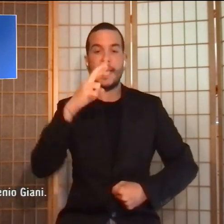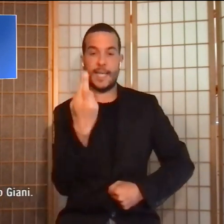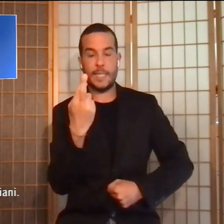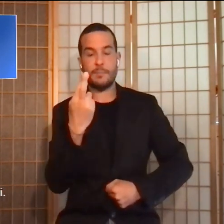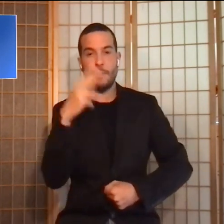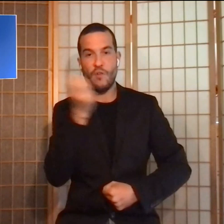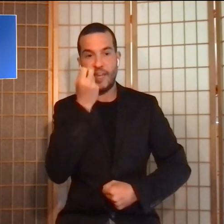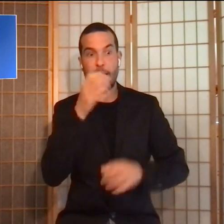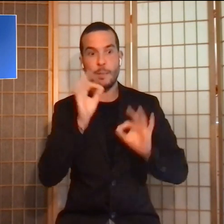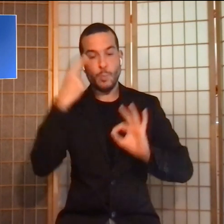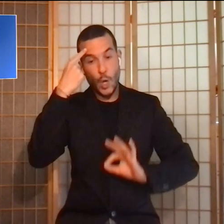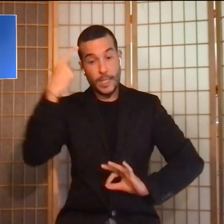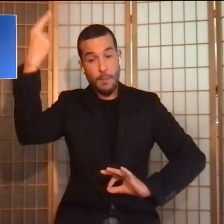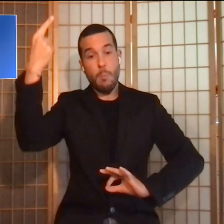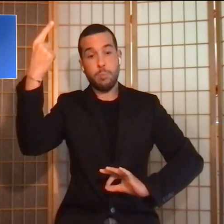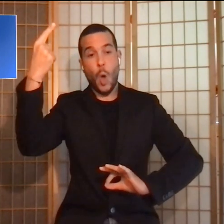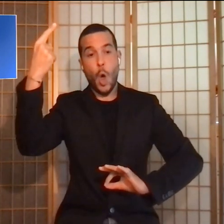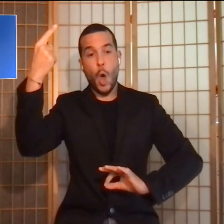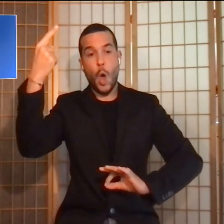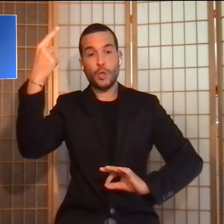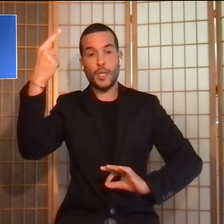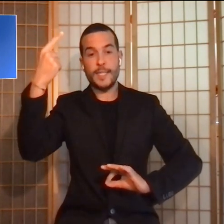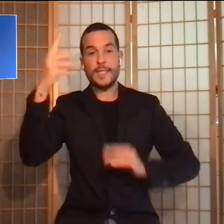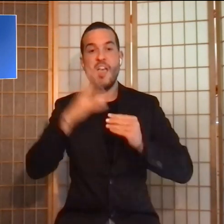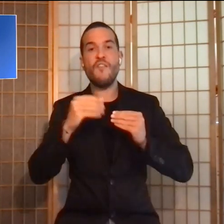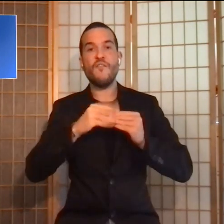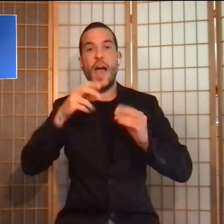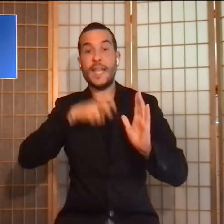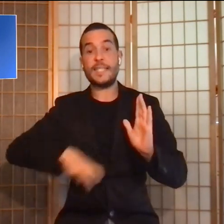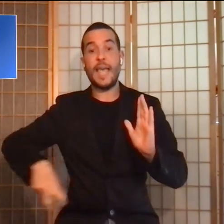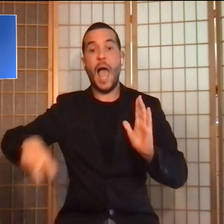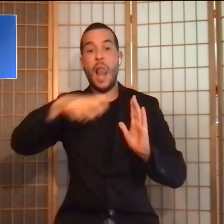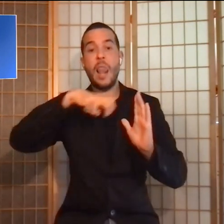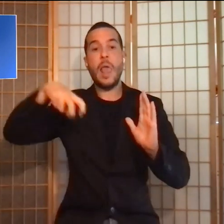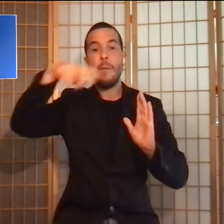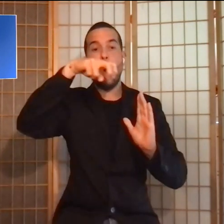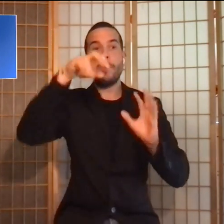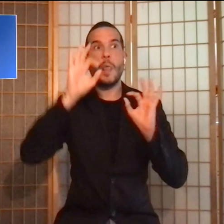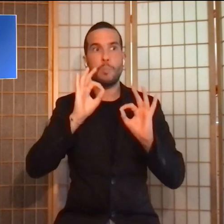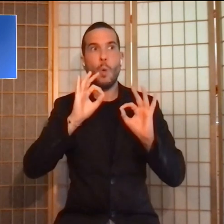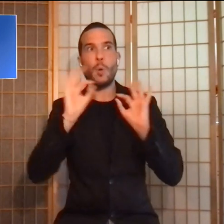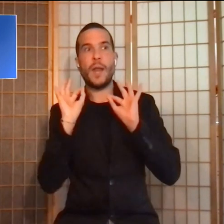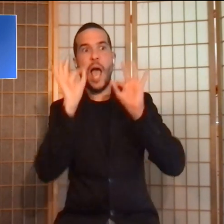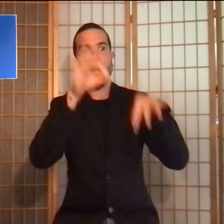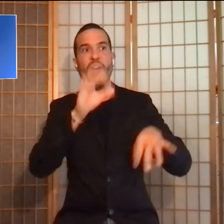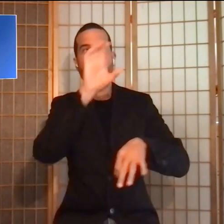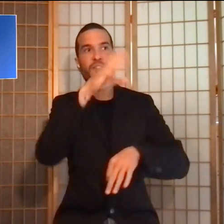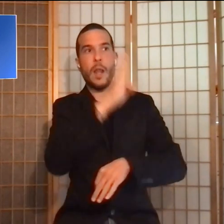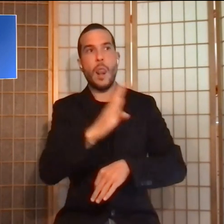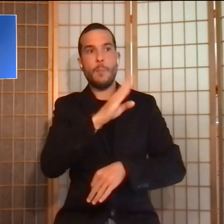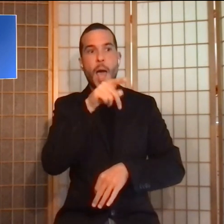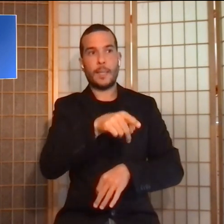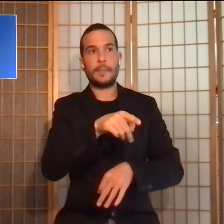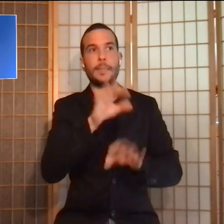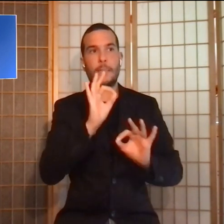sull'ipotesi di realizzare delle scale mobili per raggiungere Villa Bardini, idea rilanciata dal presidente della Toscana